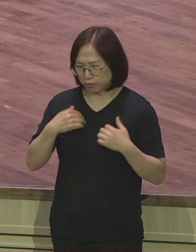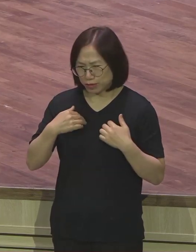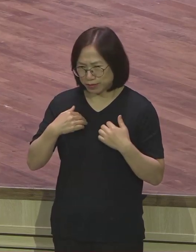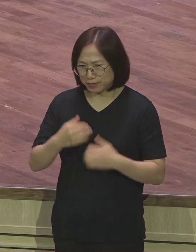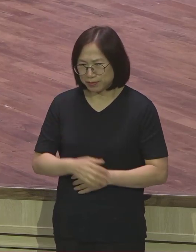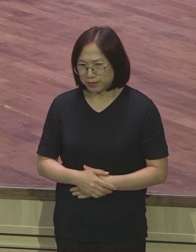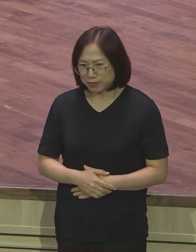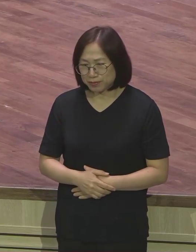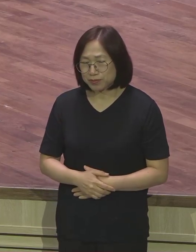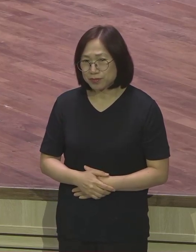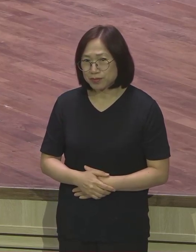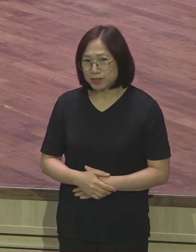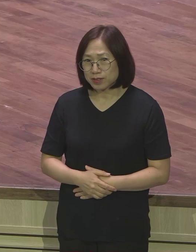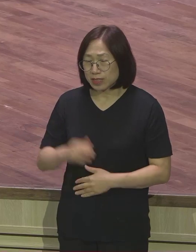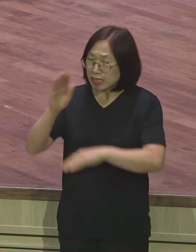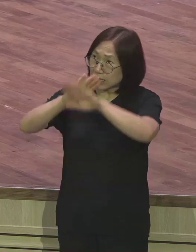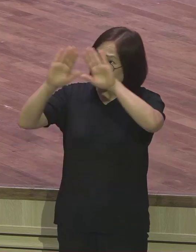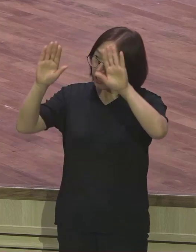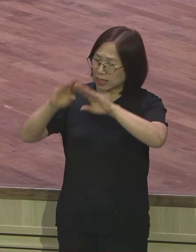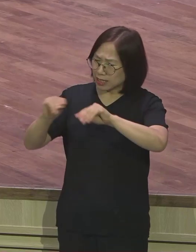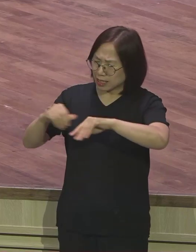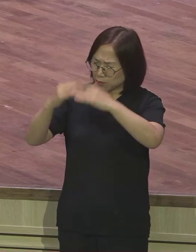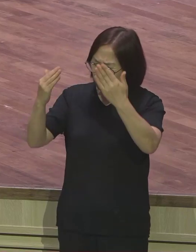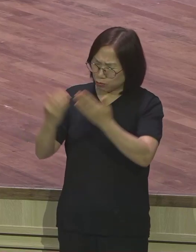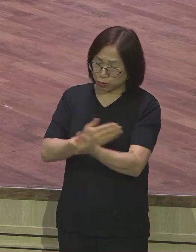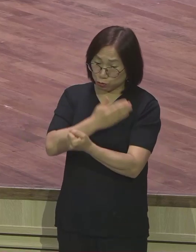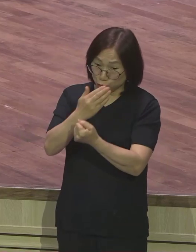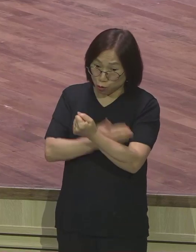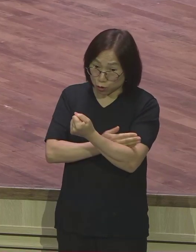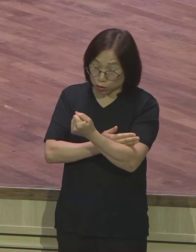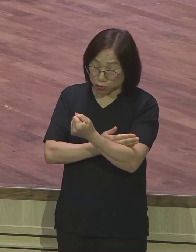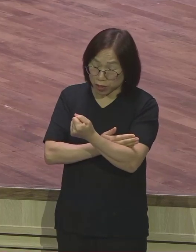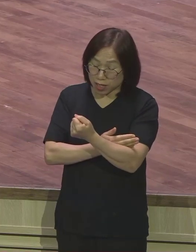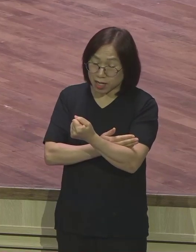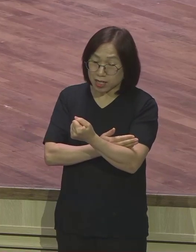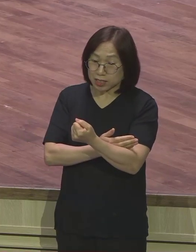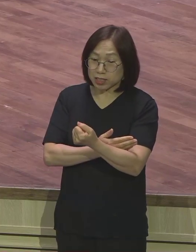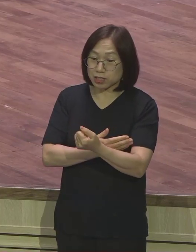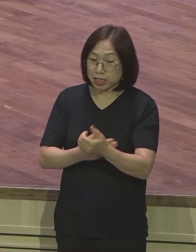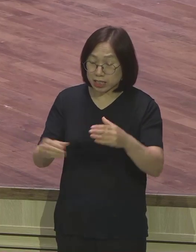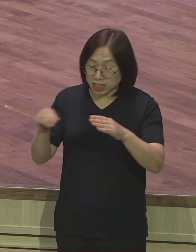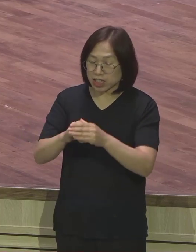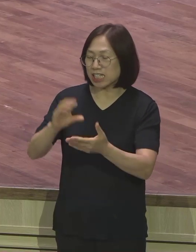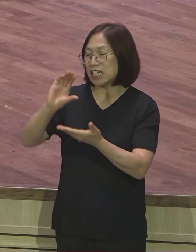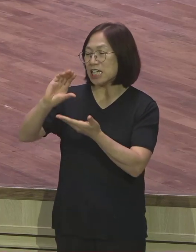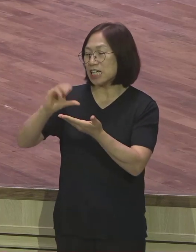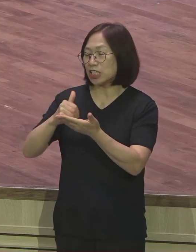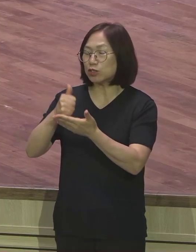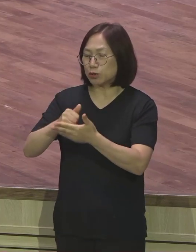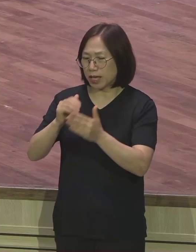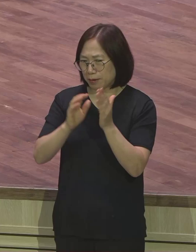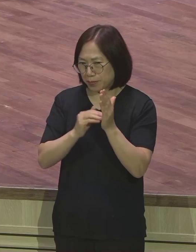그리고 하늘과 땅에 모든 권세와 능력이 들어있는 그리스도의 비밀 특별히 삼중직